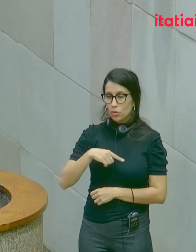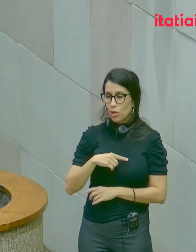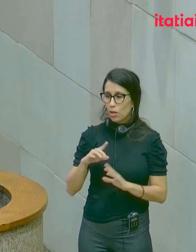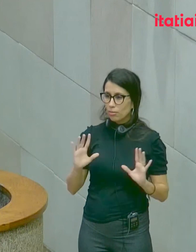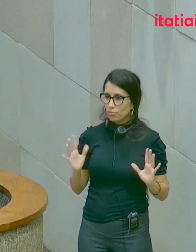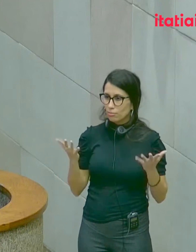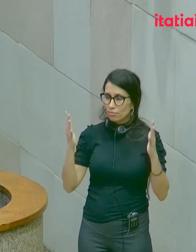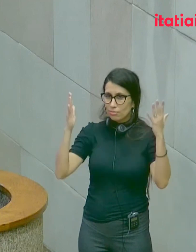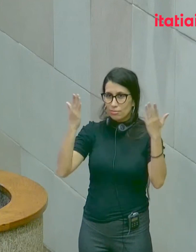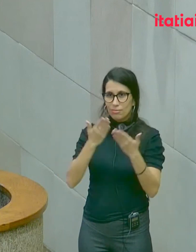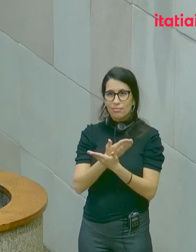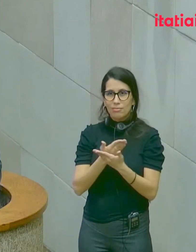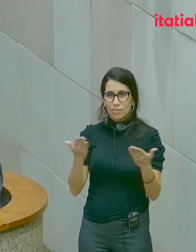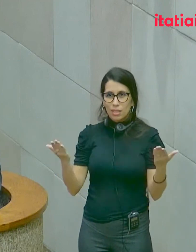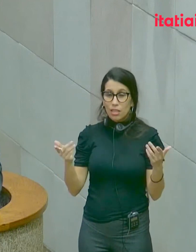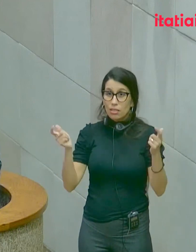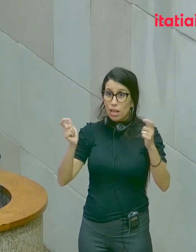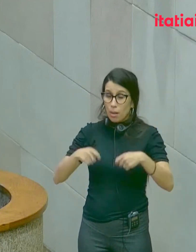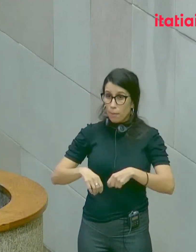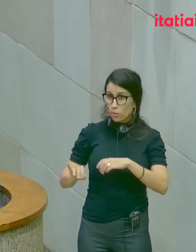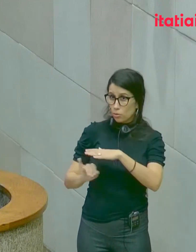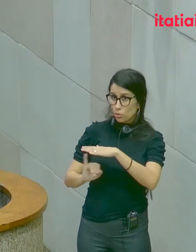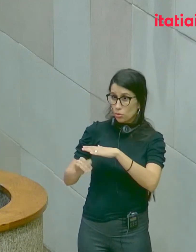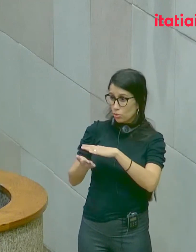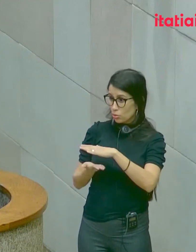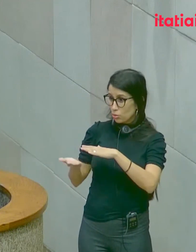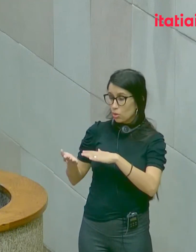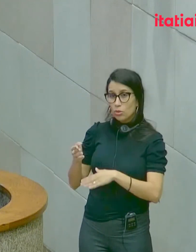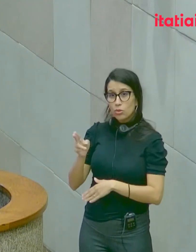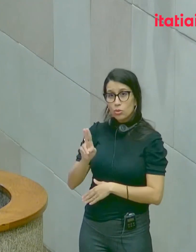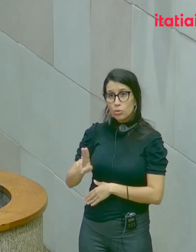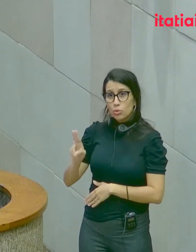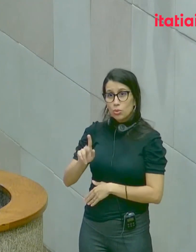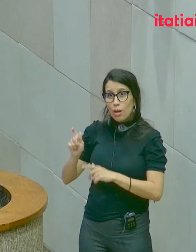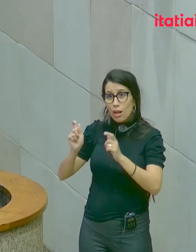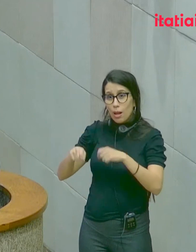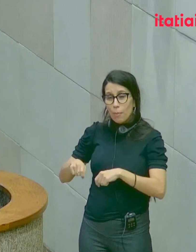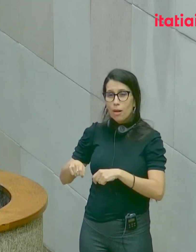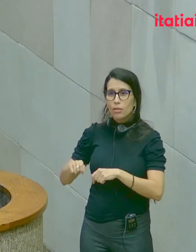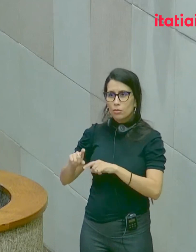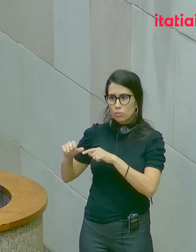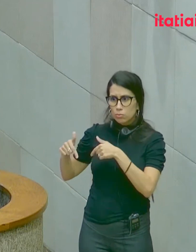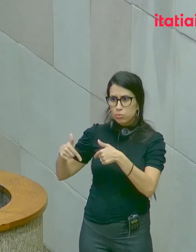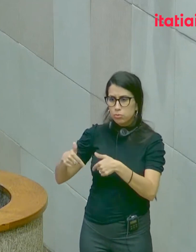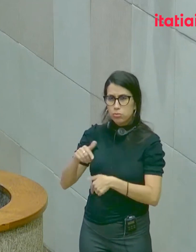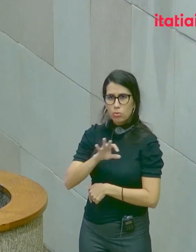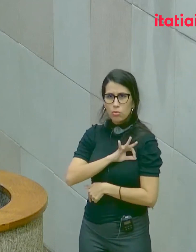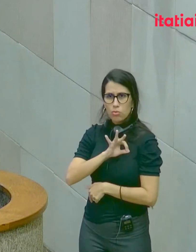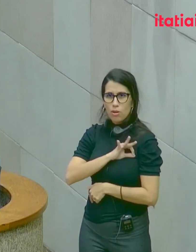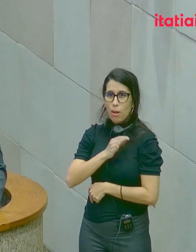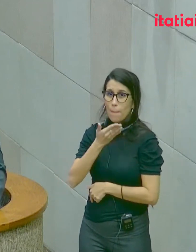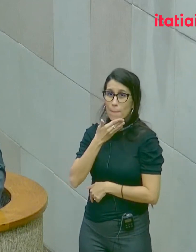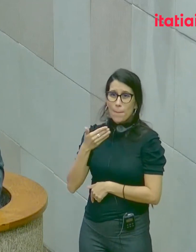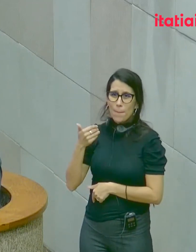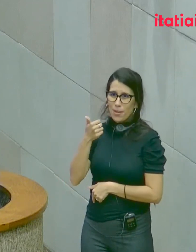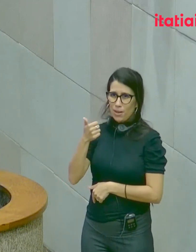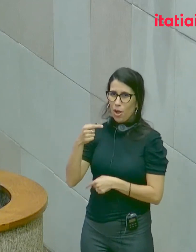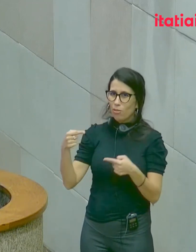condições institucionais para que o uso legítimo da força se dê do melhor modo.